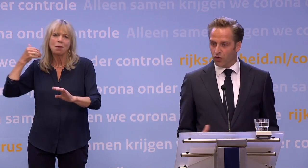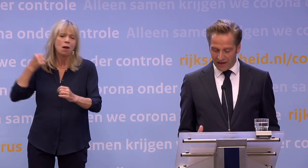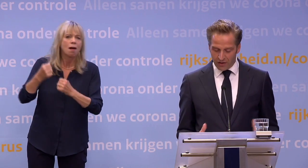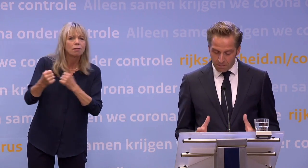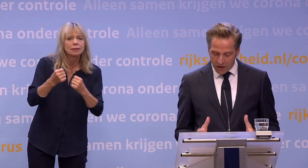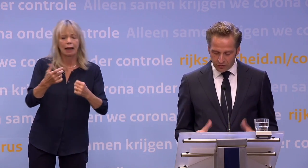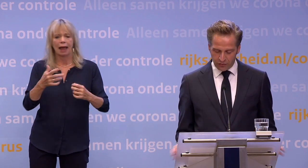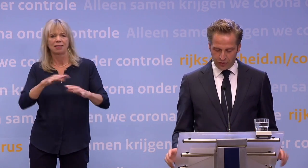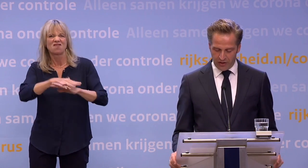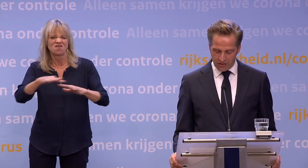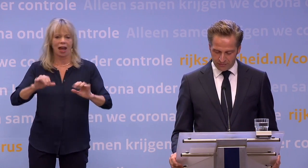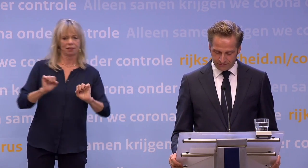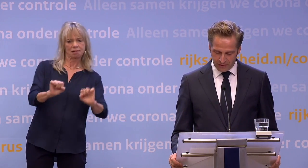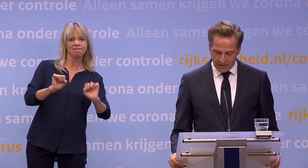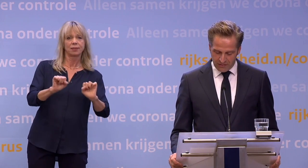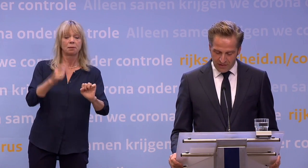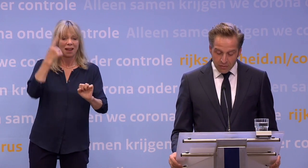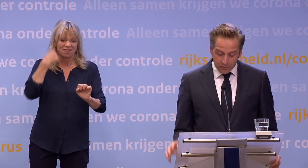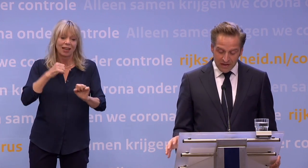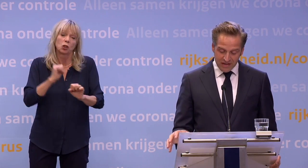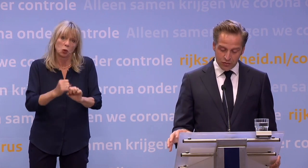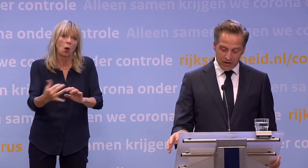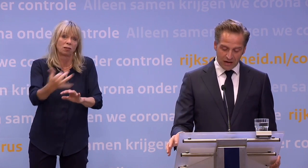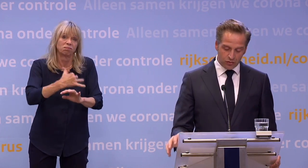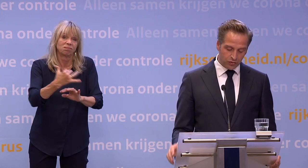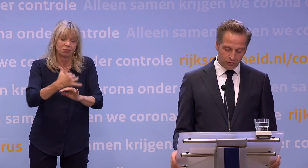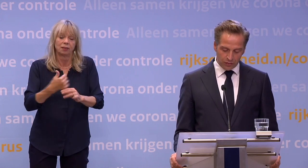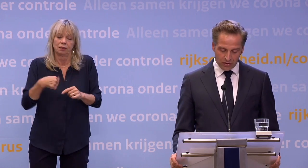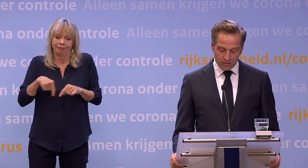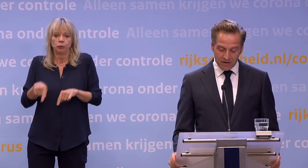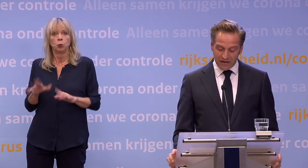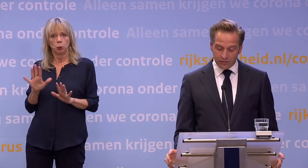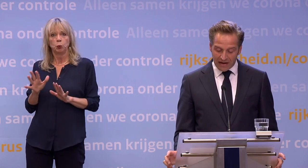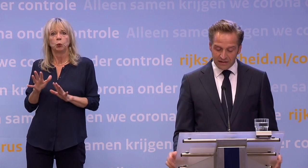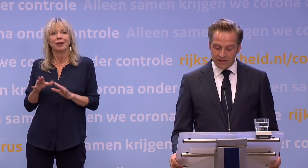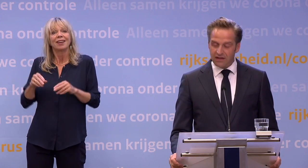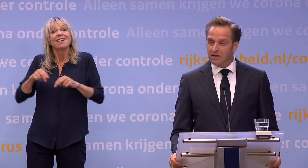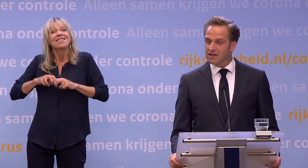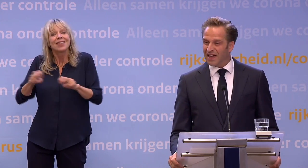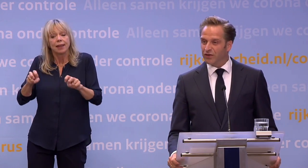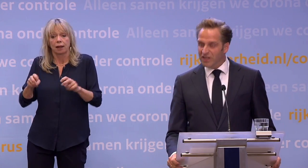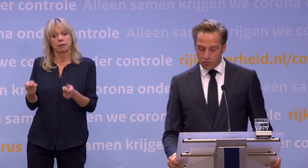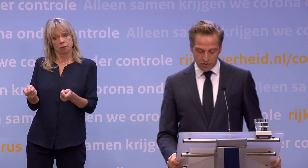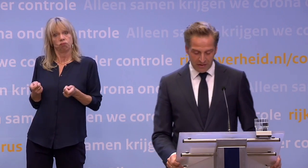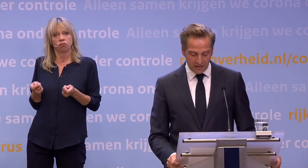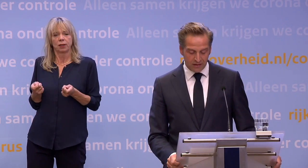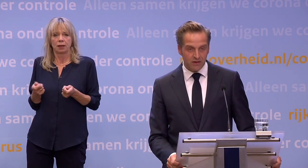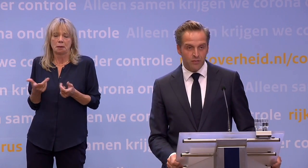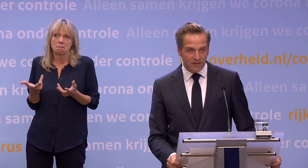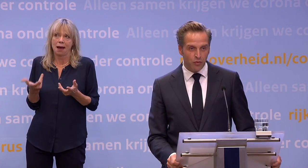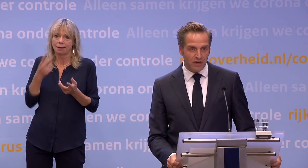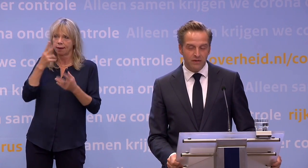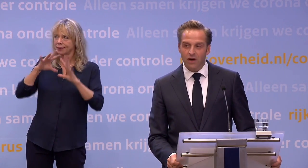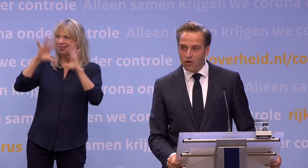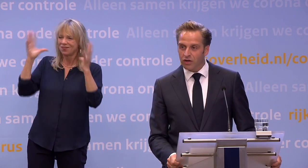...dat we niet alle onheil buiten de deur kunnen houden. We hebben het virus hier nu redelijk onder controle... ...maar wereldwijd is het aantal nieuwe besmettingen